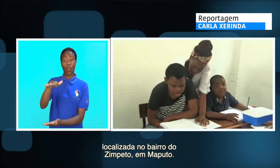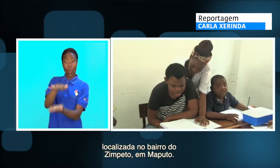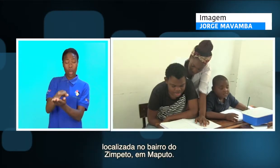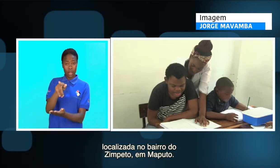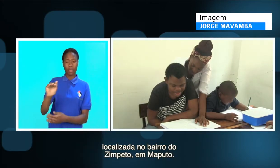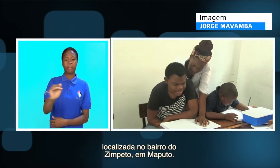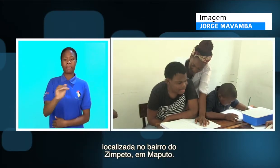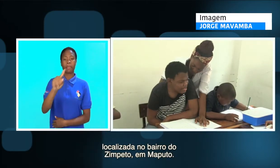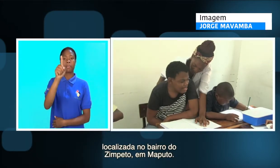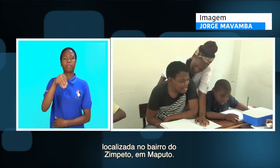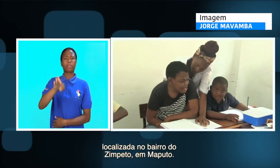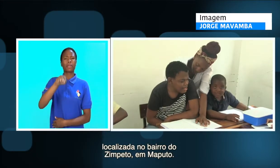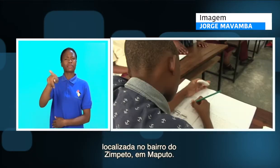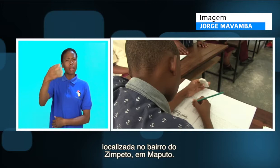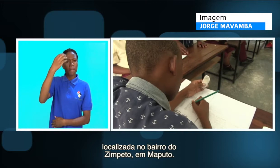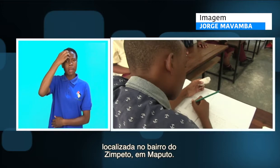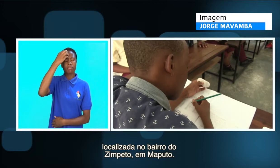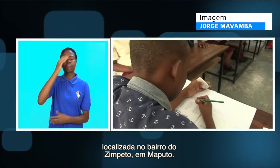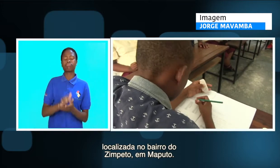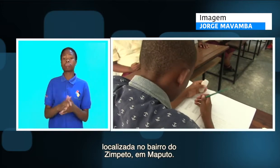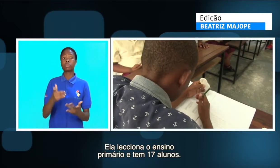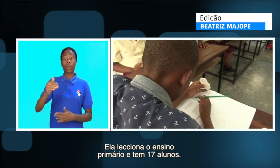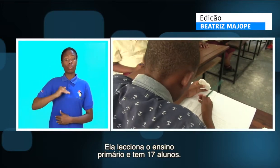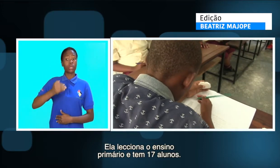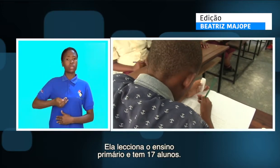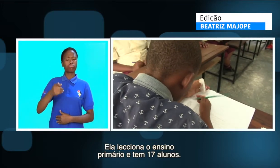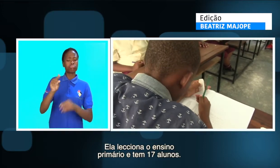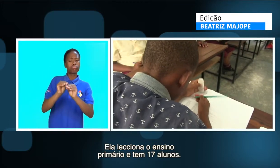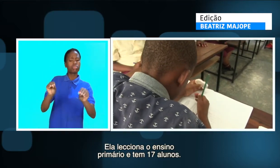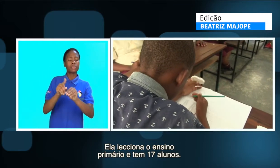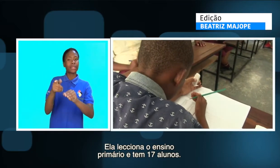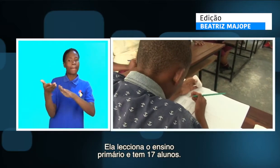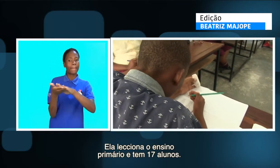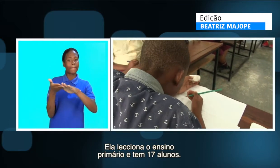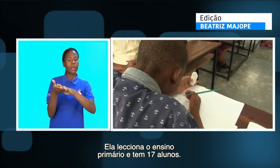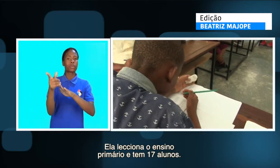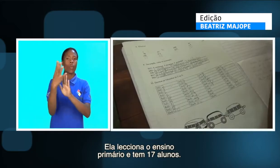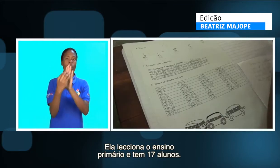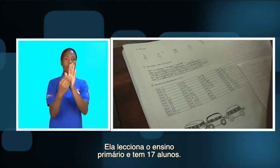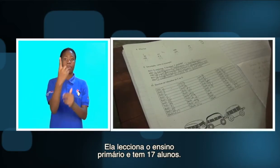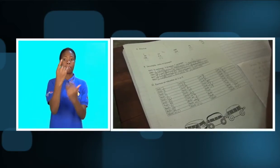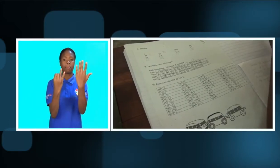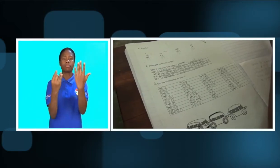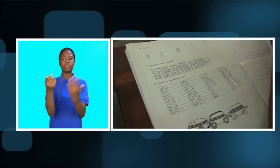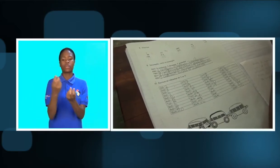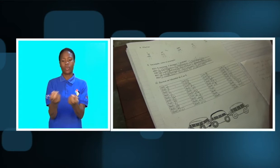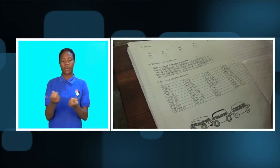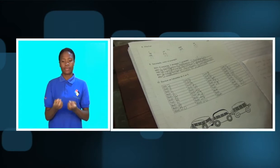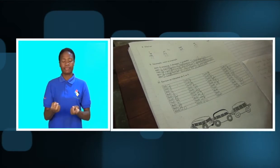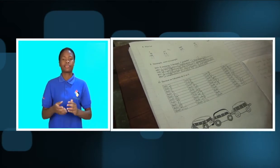localizada no bairro do Zimpeto, em Maputo. Ela leciona o ensino primário e tem 17 alunos.